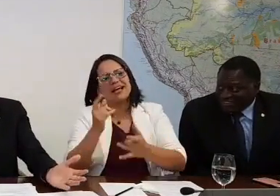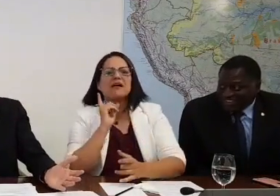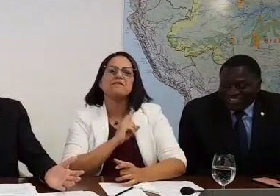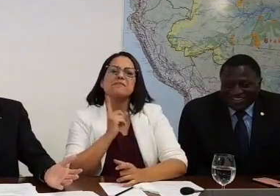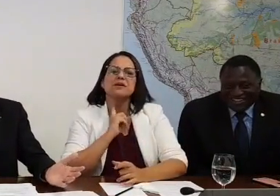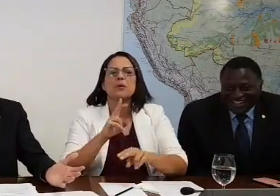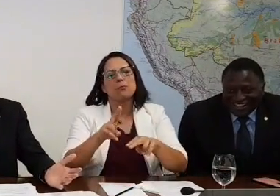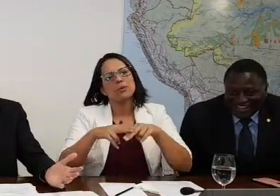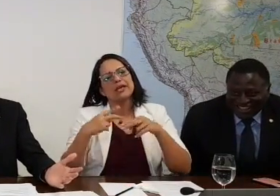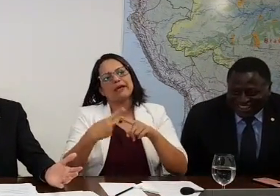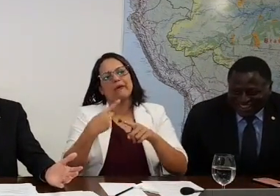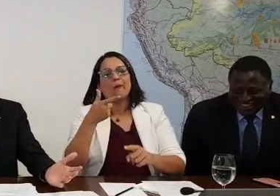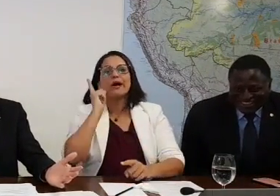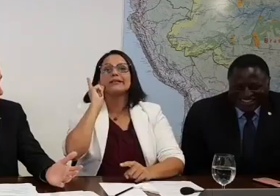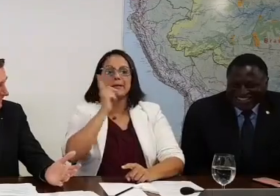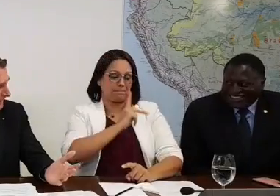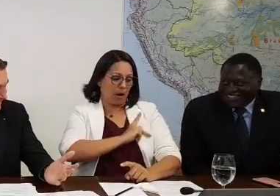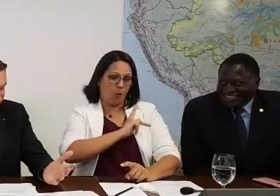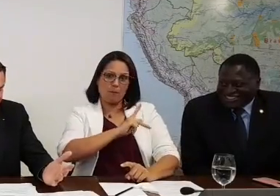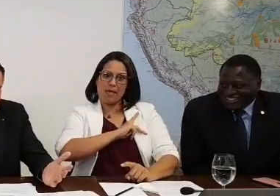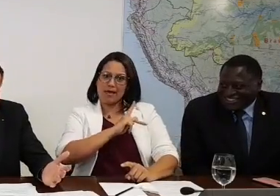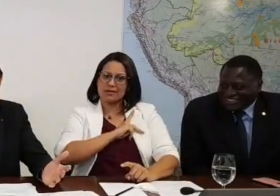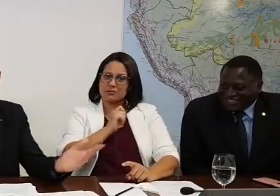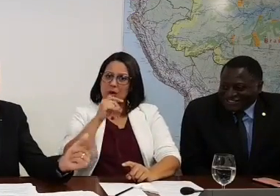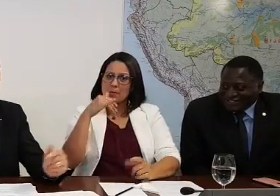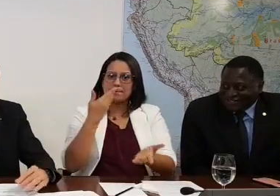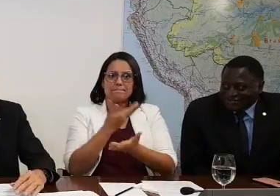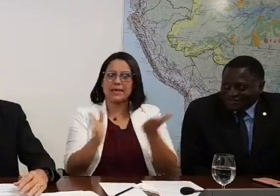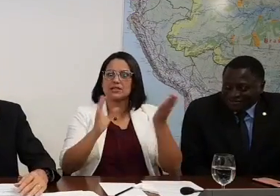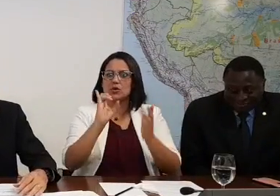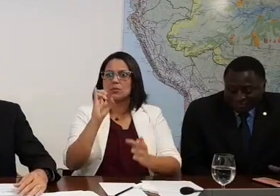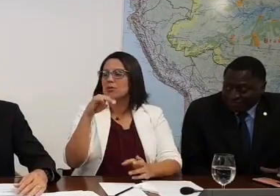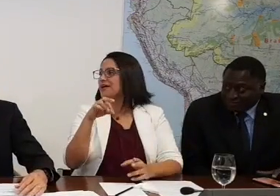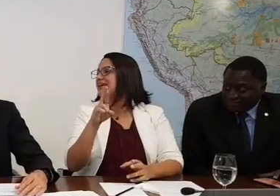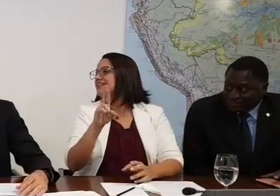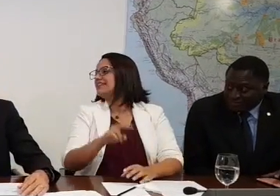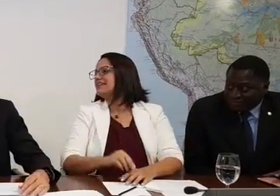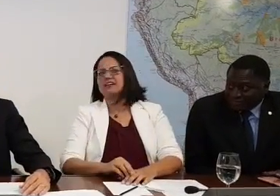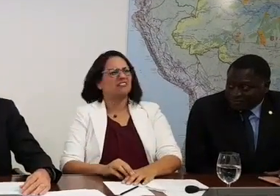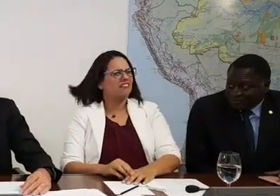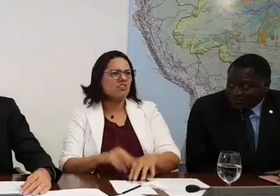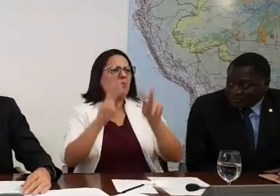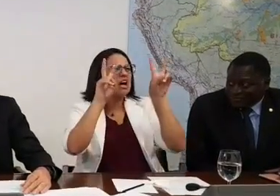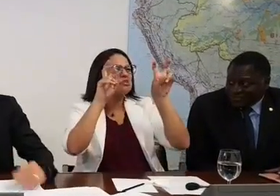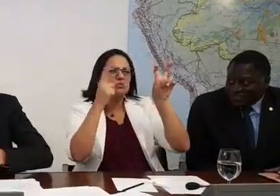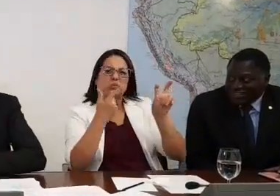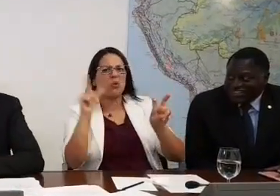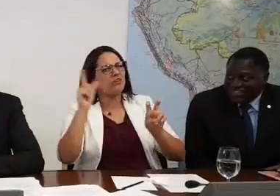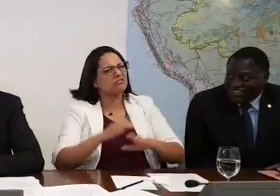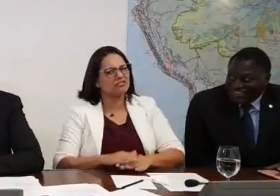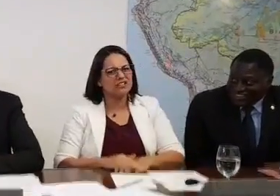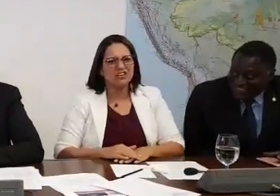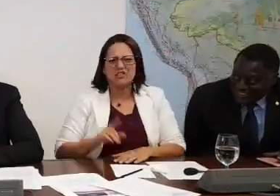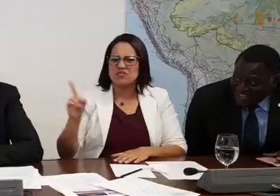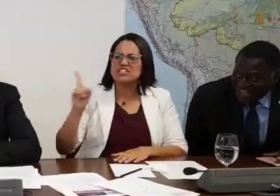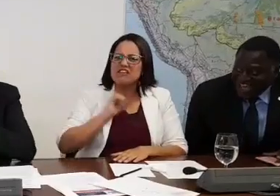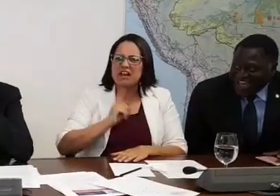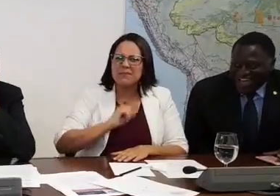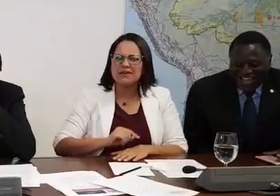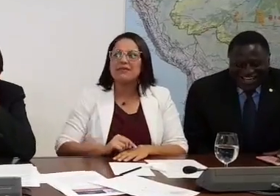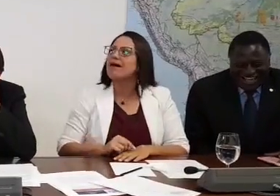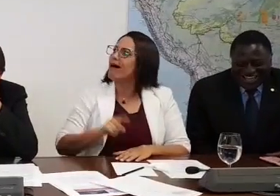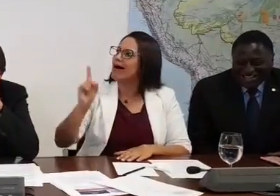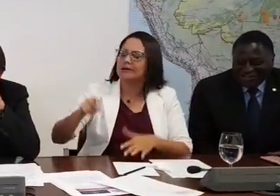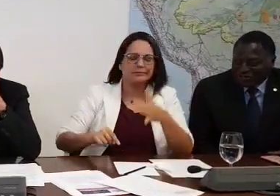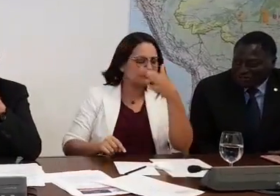Palmeiras perdeu pro Inter ontem. Tá certo? Vamos mudar de assunto, presidente. Hã? Vamos mudar de assunto. Tu é mesmo? Eu sou